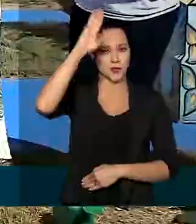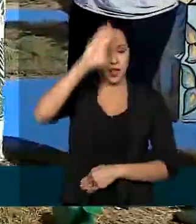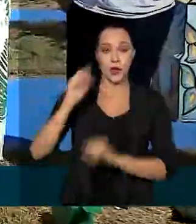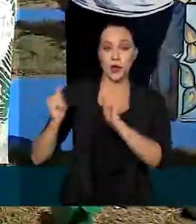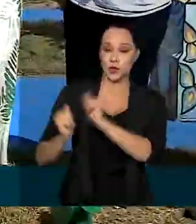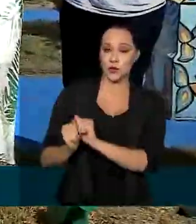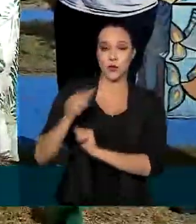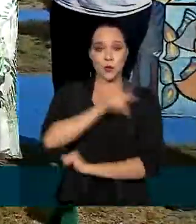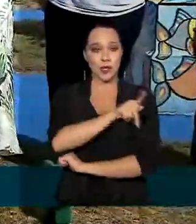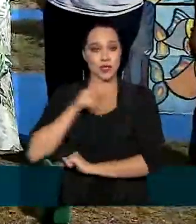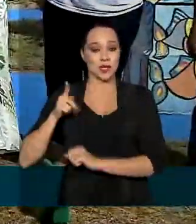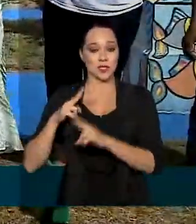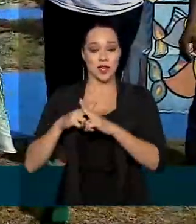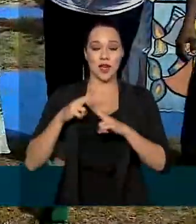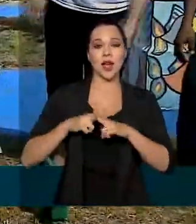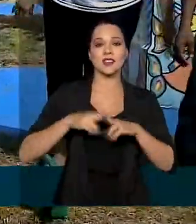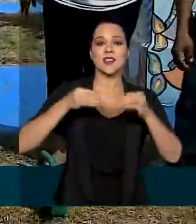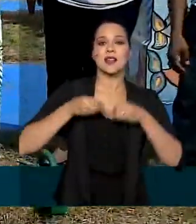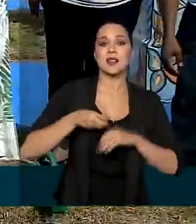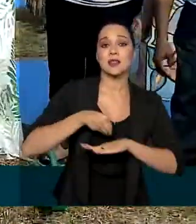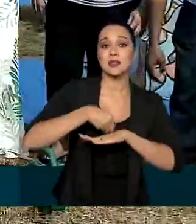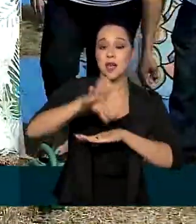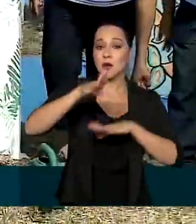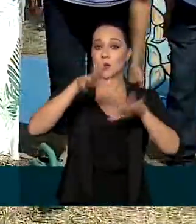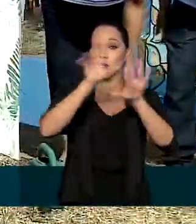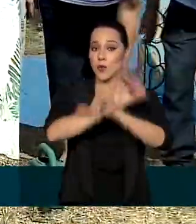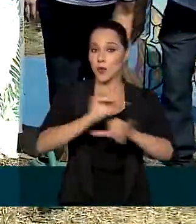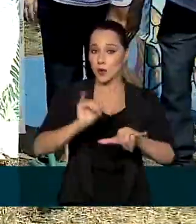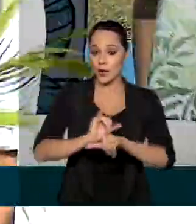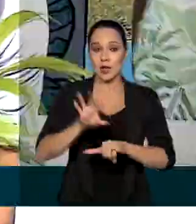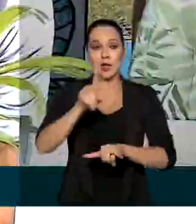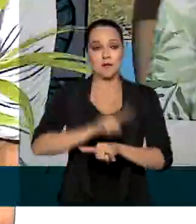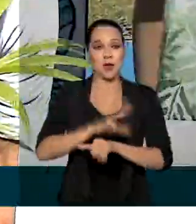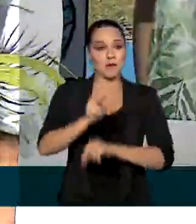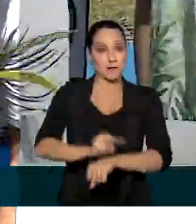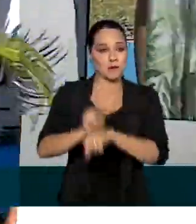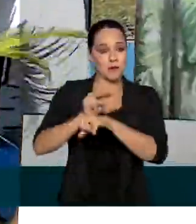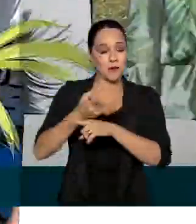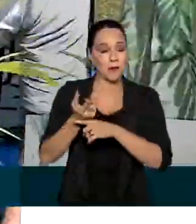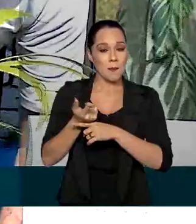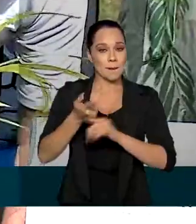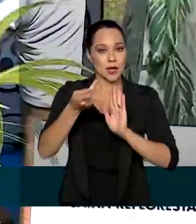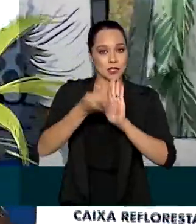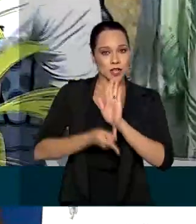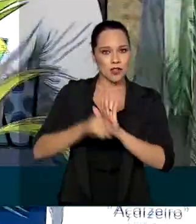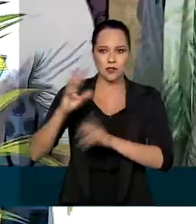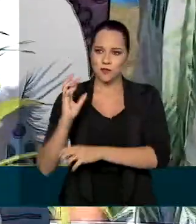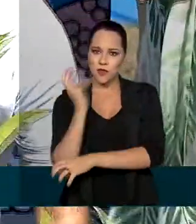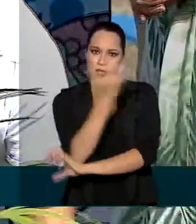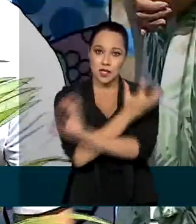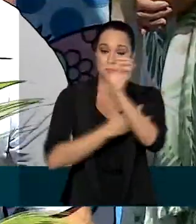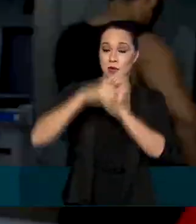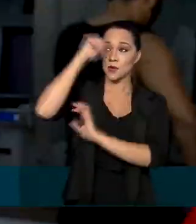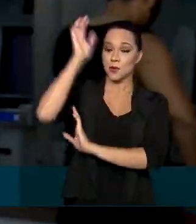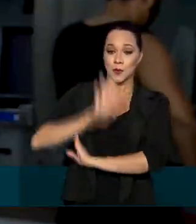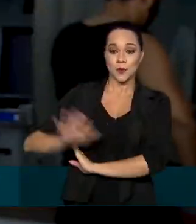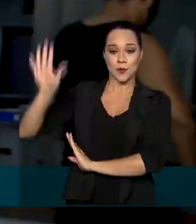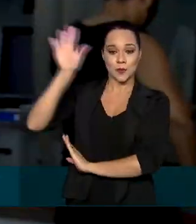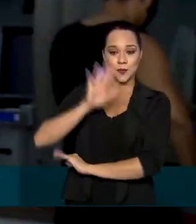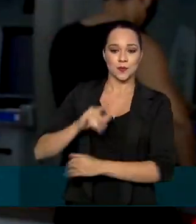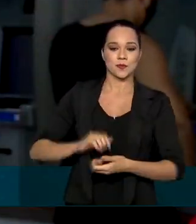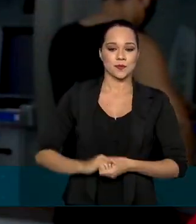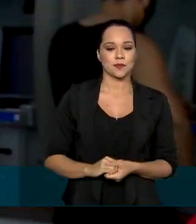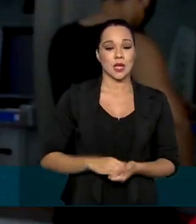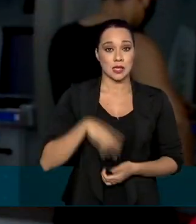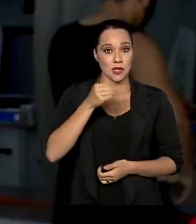o presidente da Caixa lançaram um programa para financiar projetos de reflorestamento em todo o país. Serão